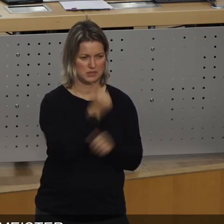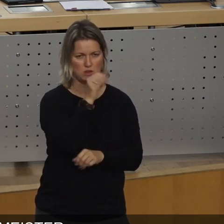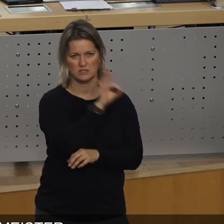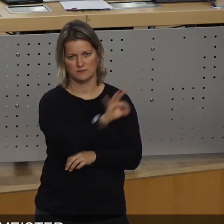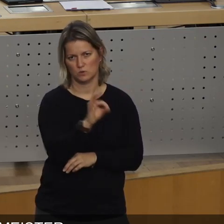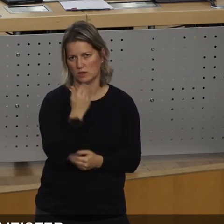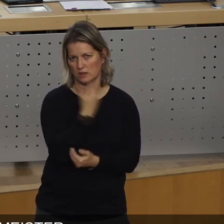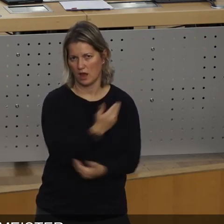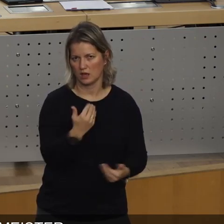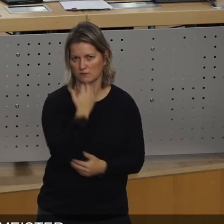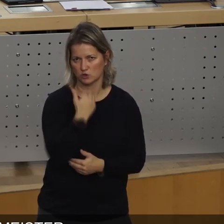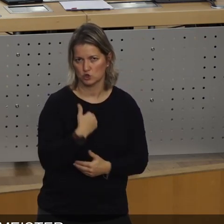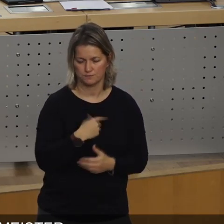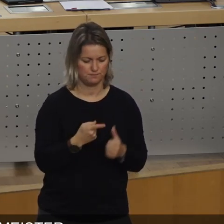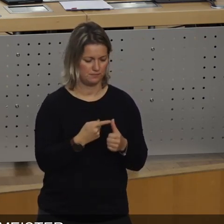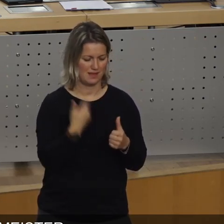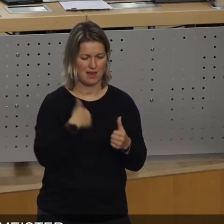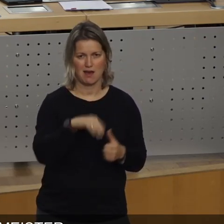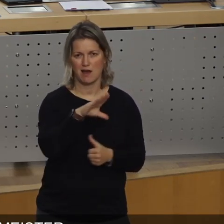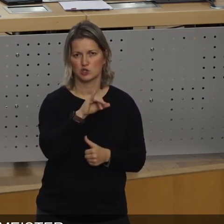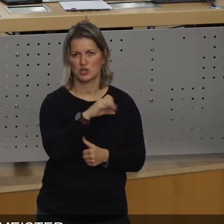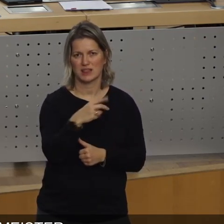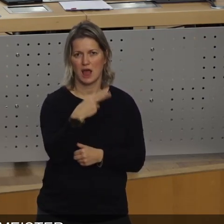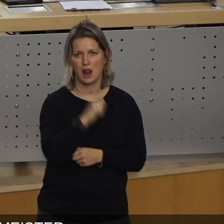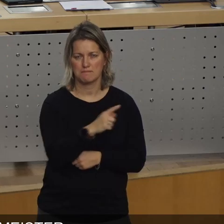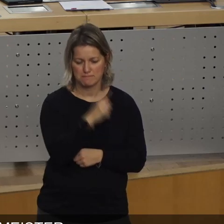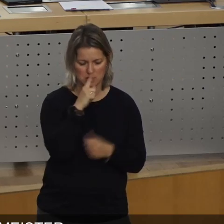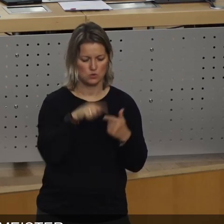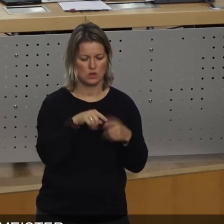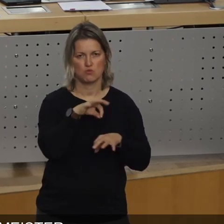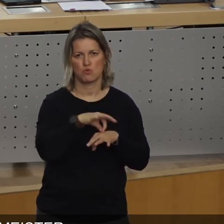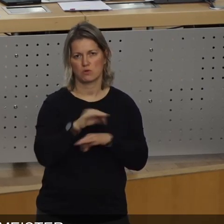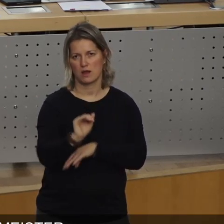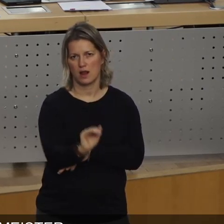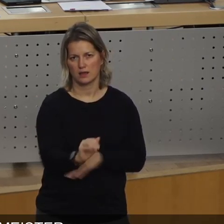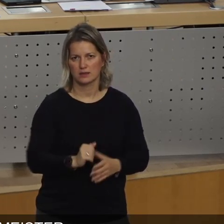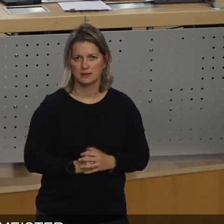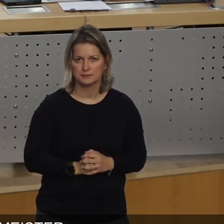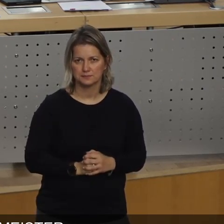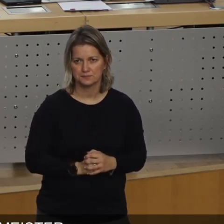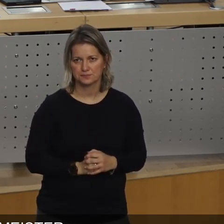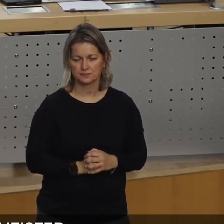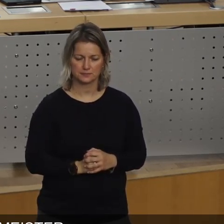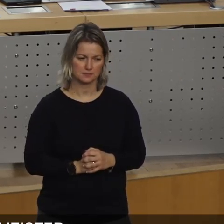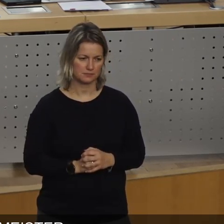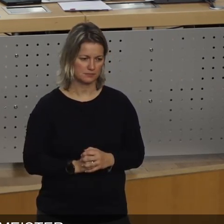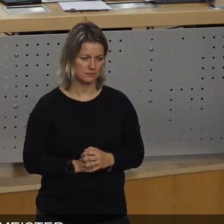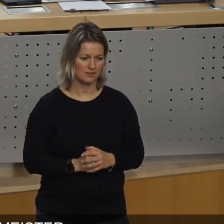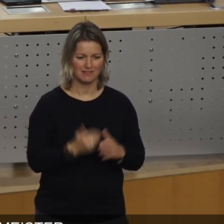möchte. Das ist Herr Schindhelm und Herr Dr. Klein. Es gab Momente,